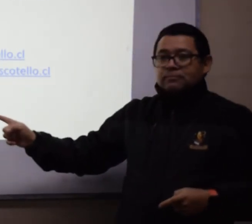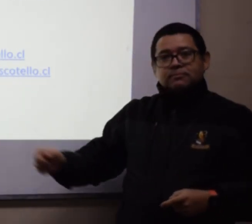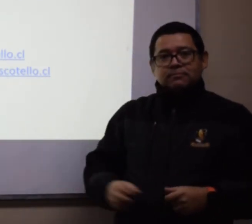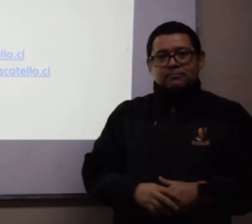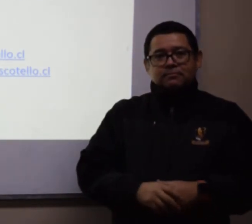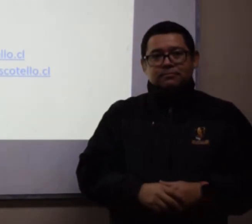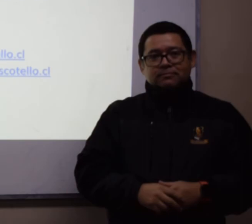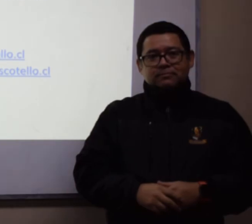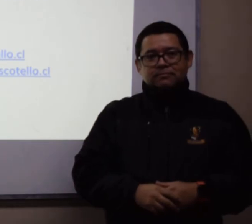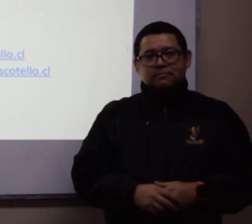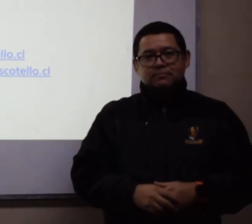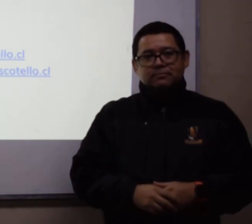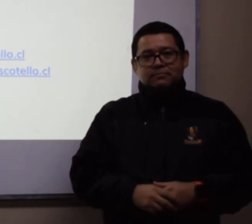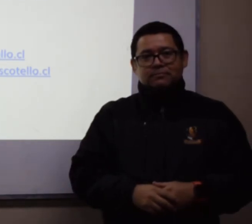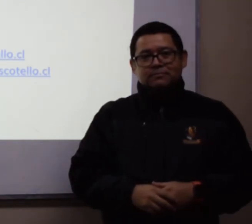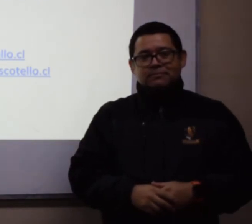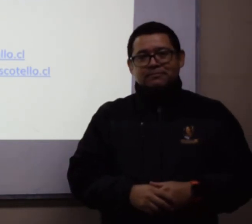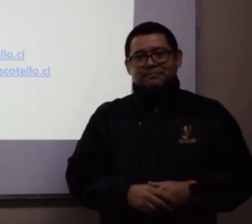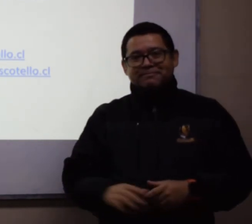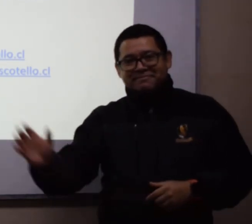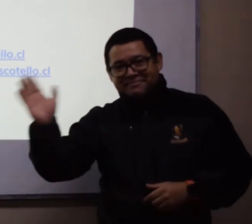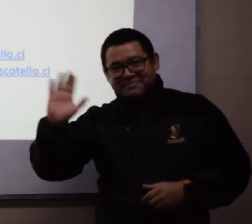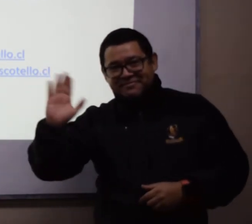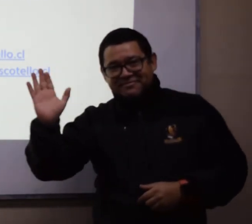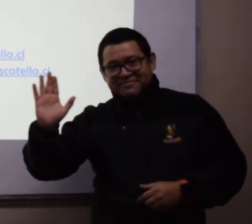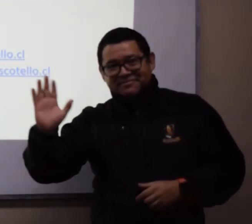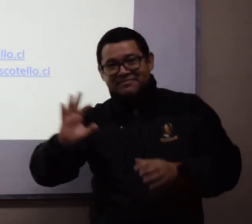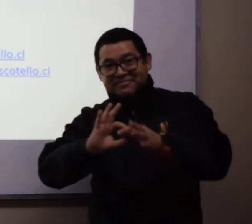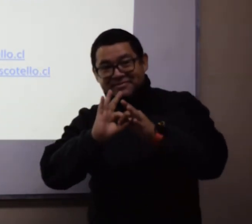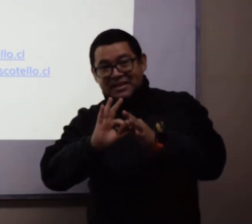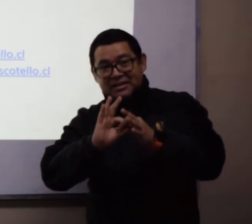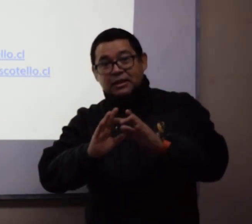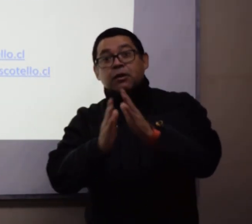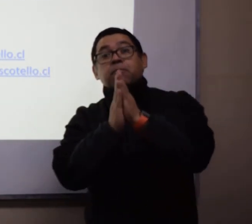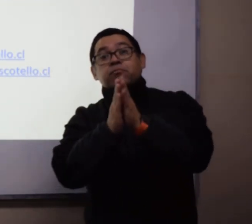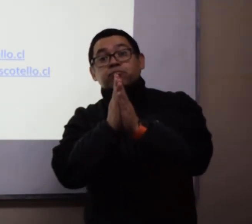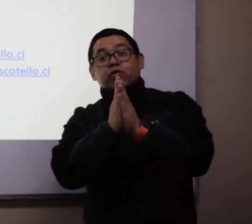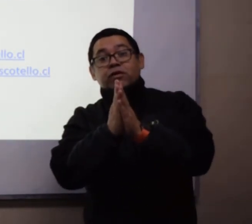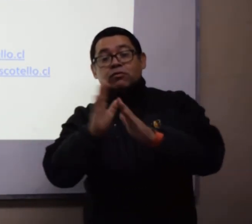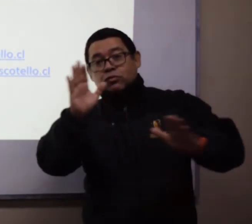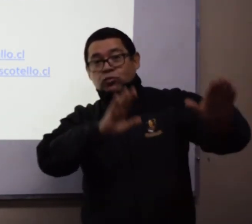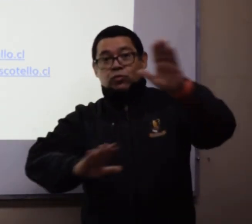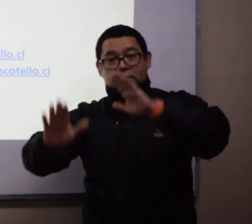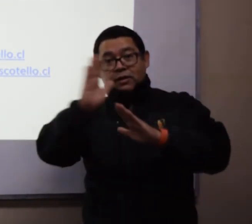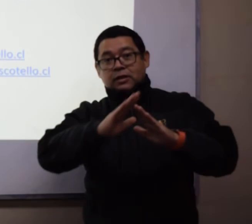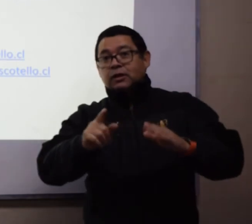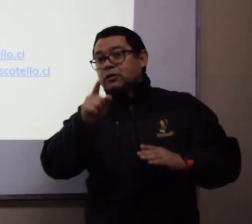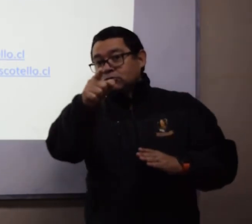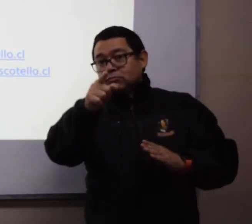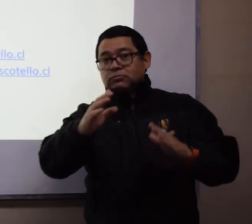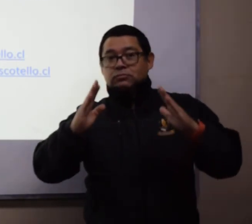Nos vemos en el próximo video. Cuídate mucho y quédate en casa. Equipo pie.